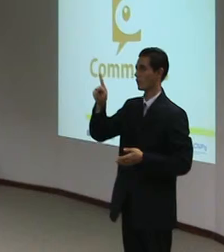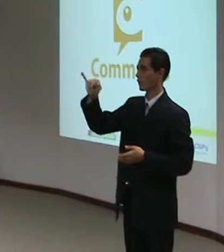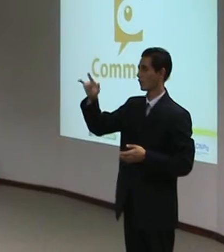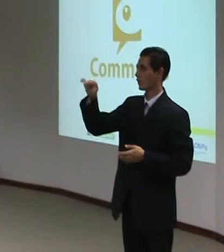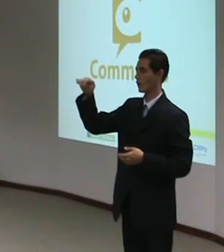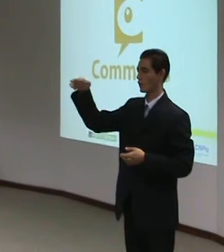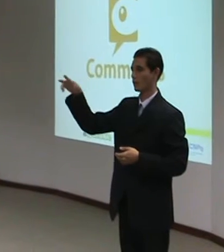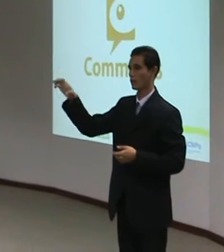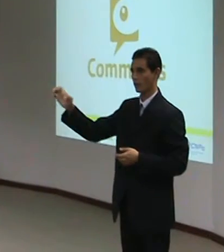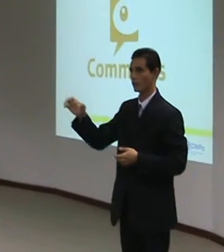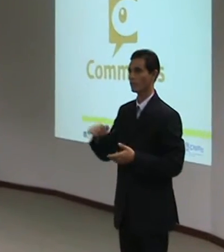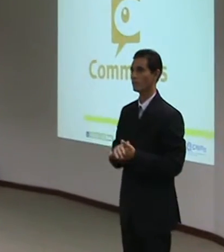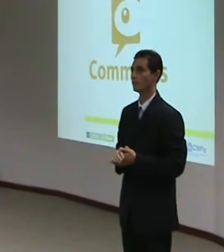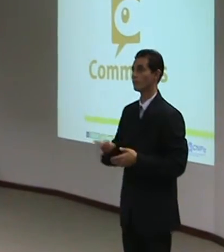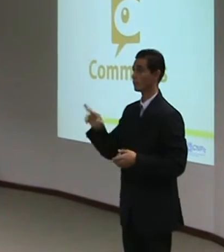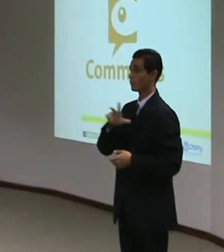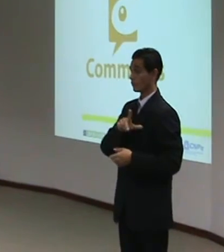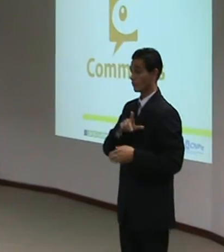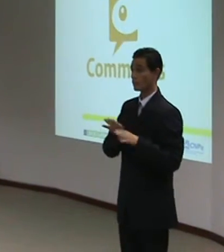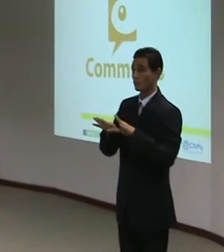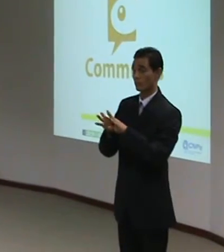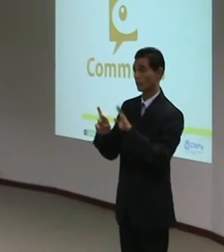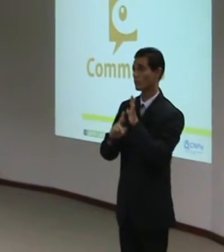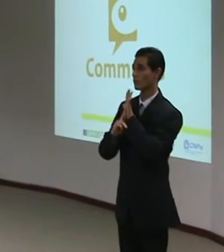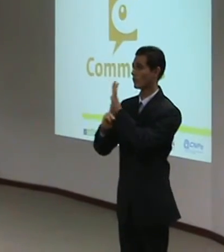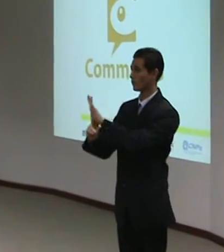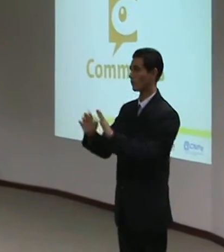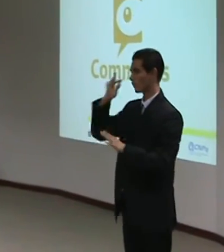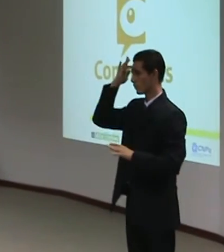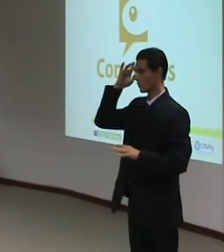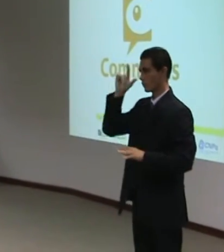Representantes da empresa Risotolândia Que aqui presentes estão